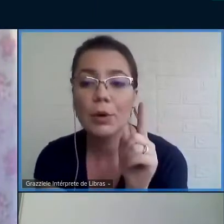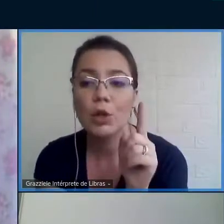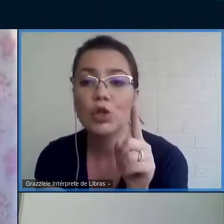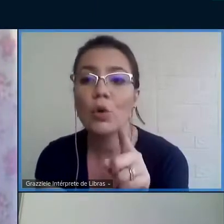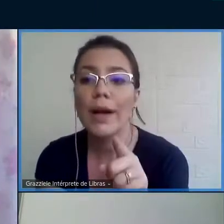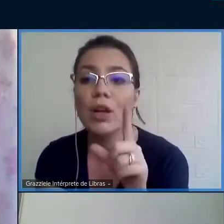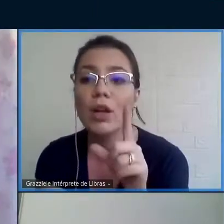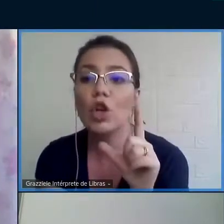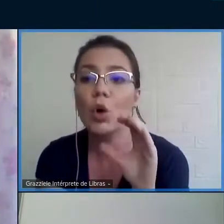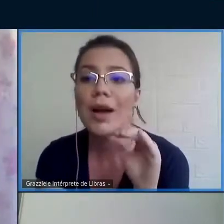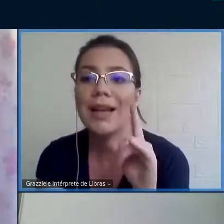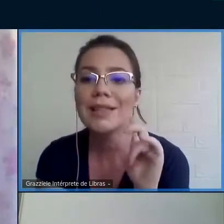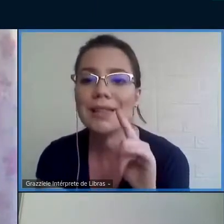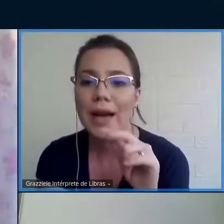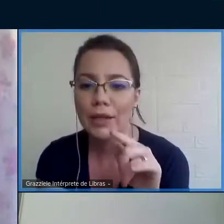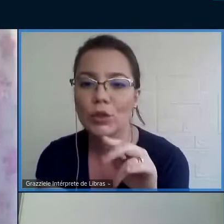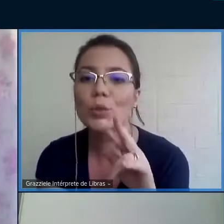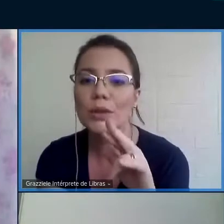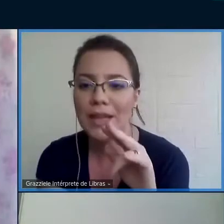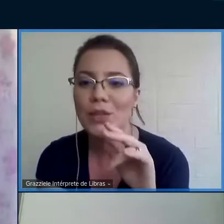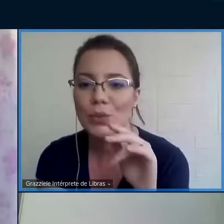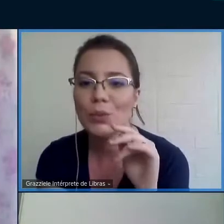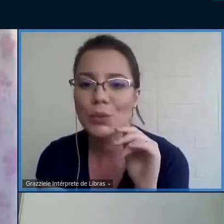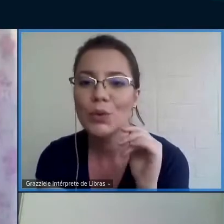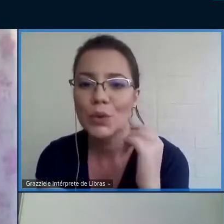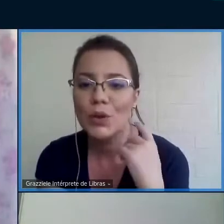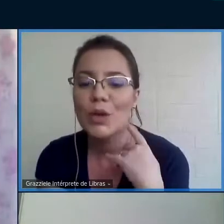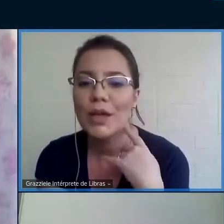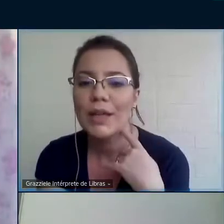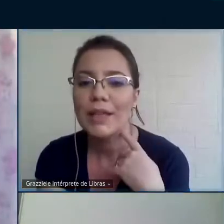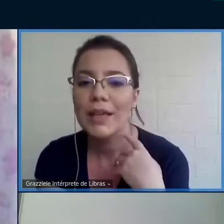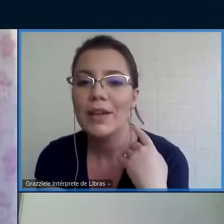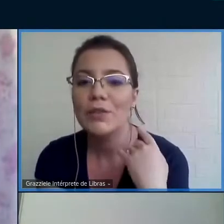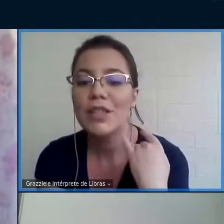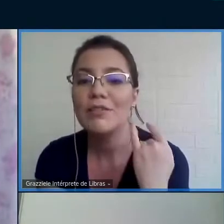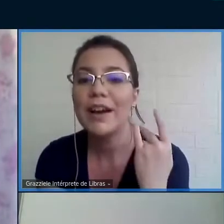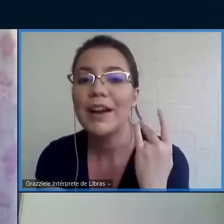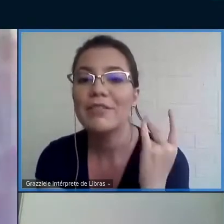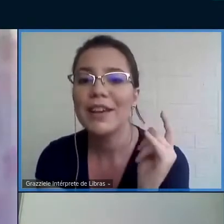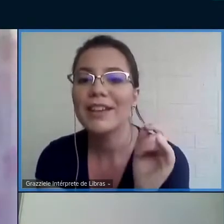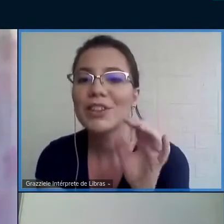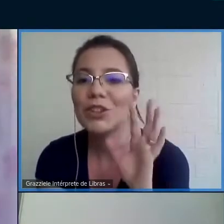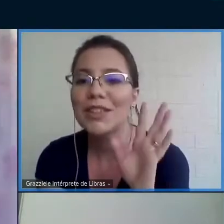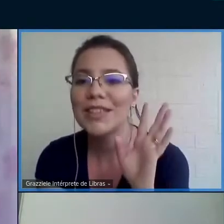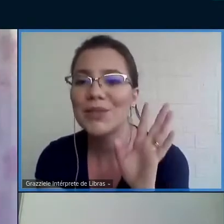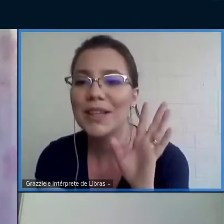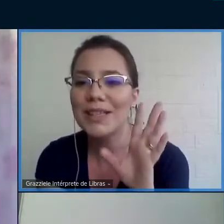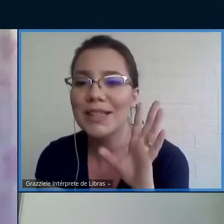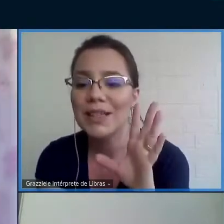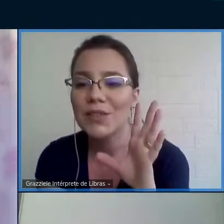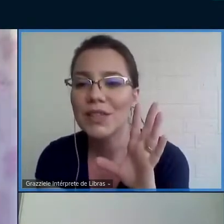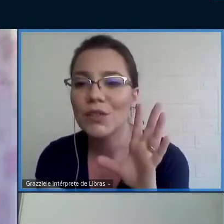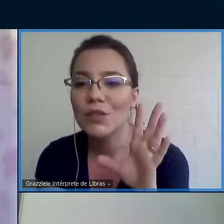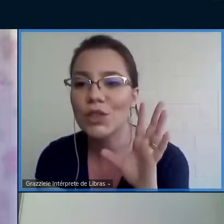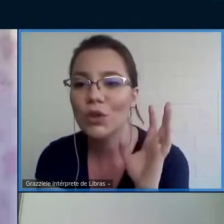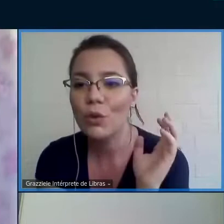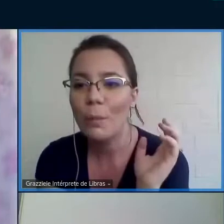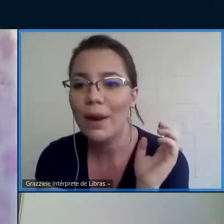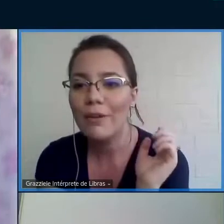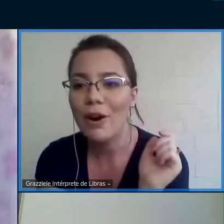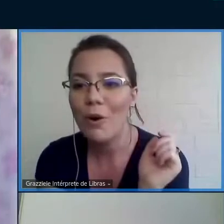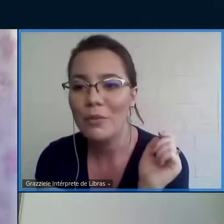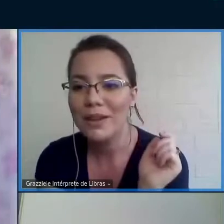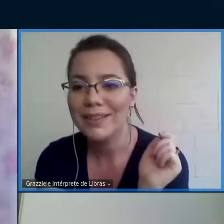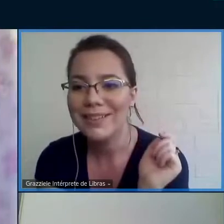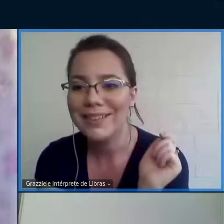você pode colocar em localizar no texto e aí você vai ver todas as vezes que você